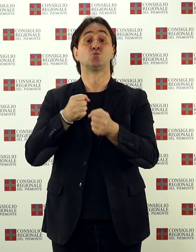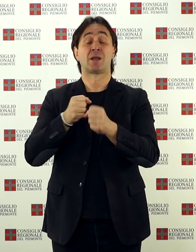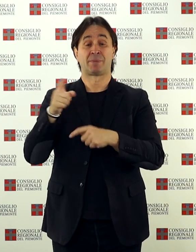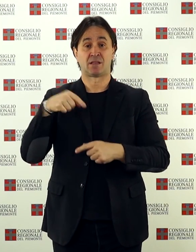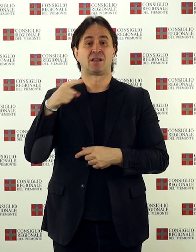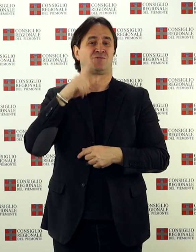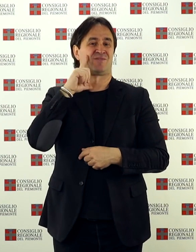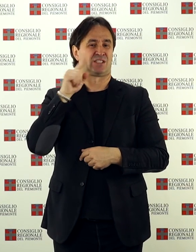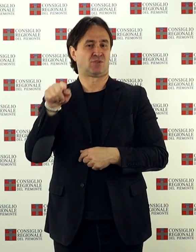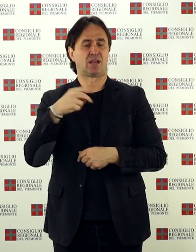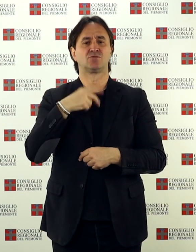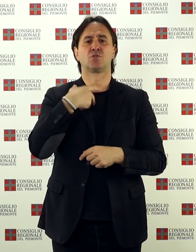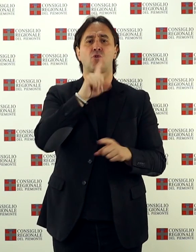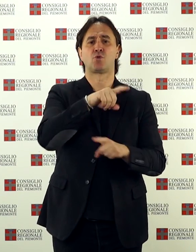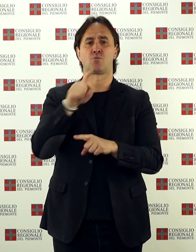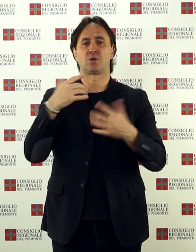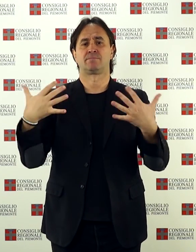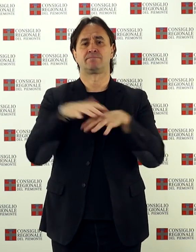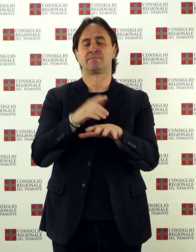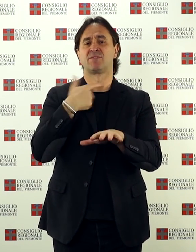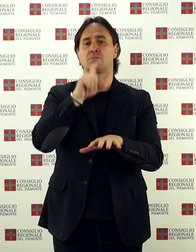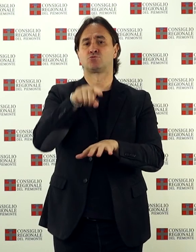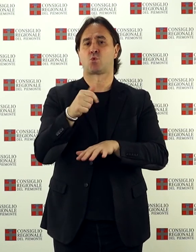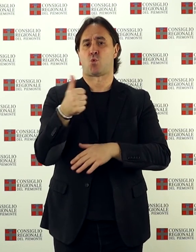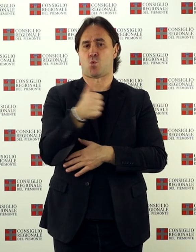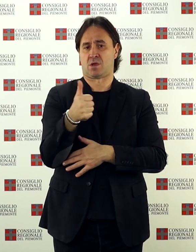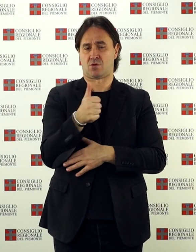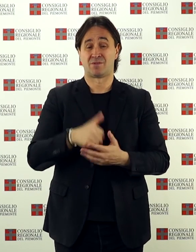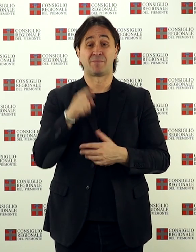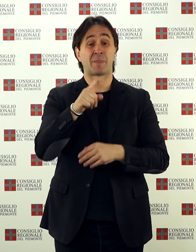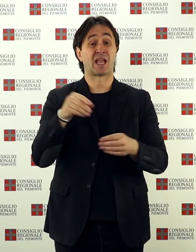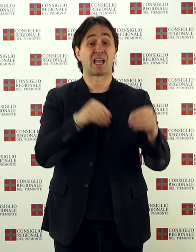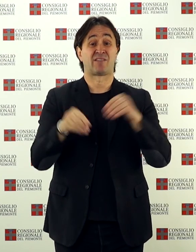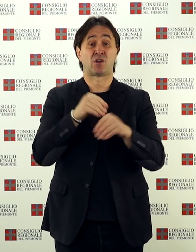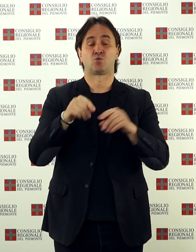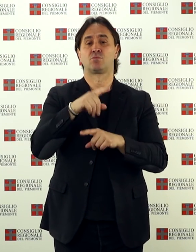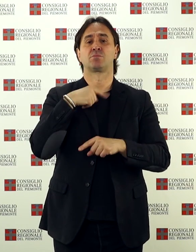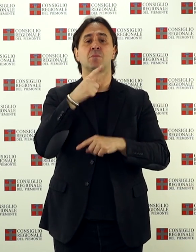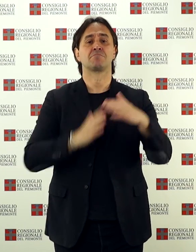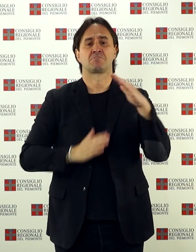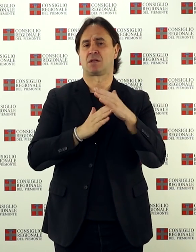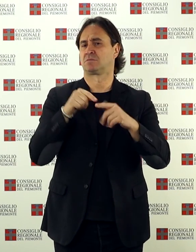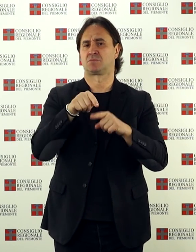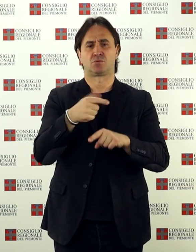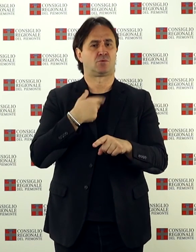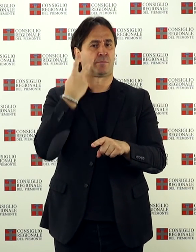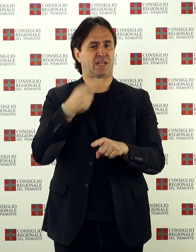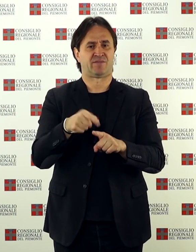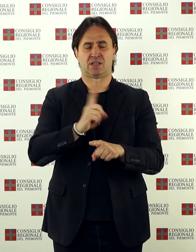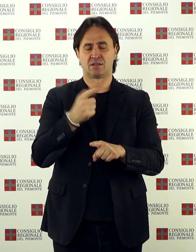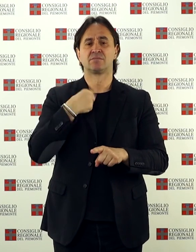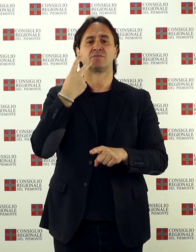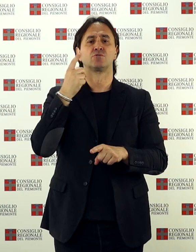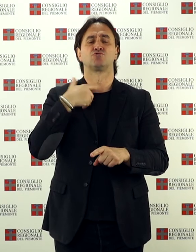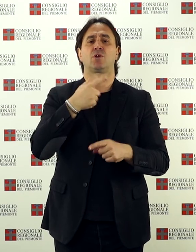referendum consultivo per la fusione dei due enti in un unico municipio. Se il referendum, che non prevede quorum, verrà approvato dalle